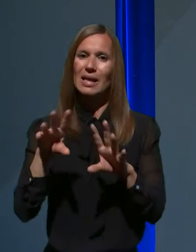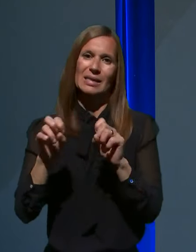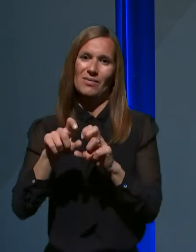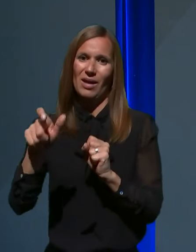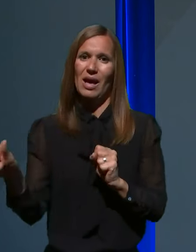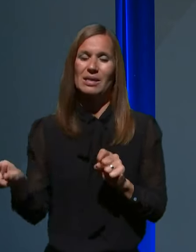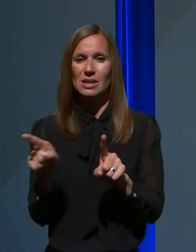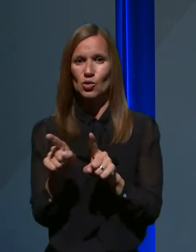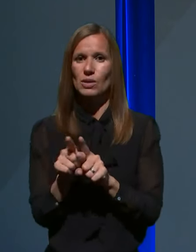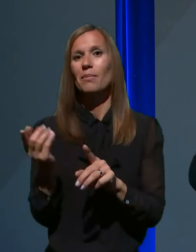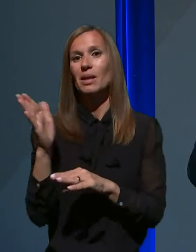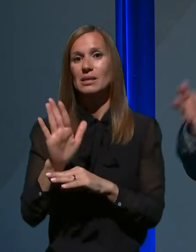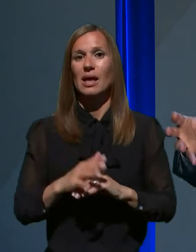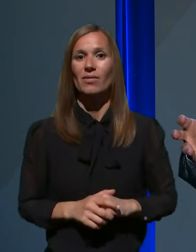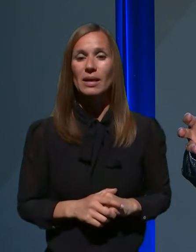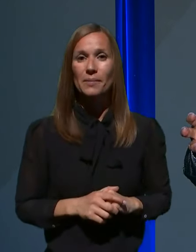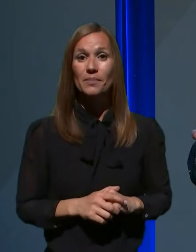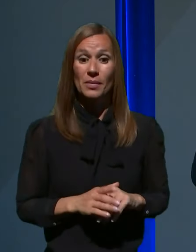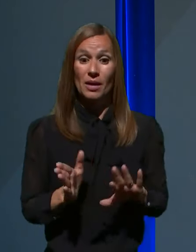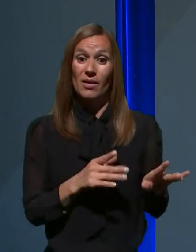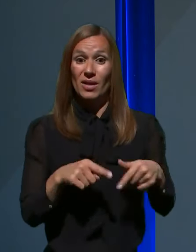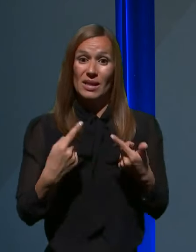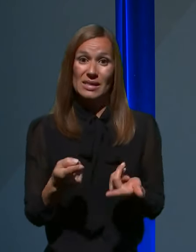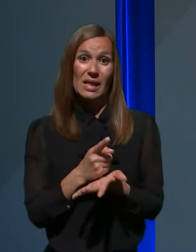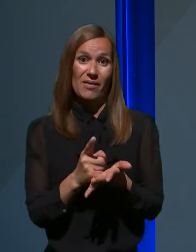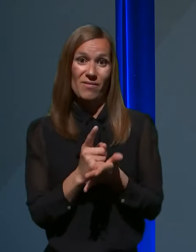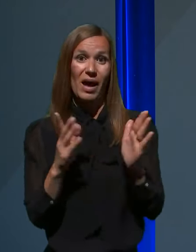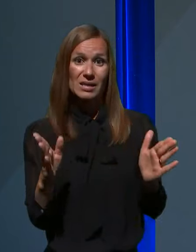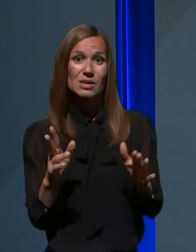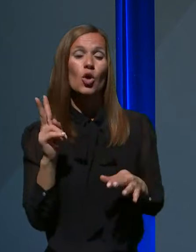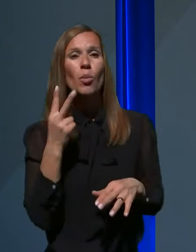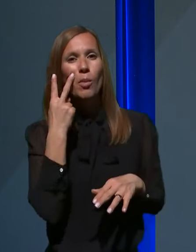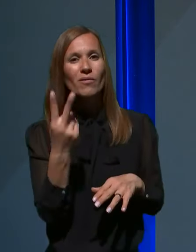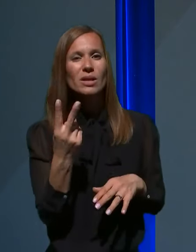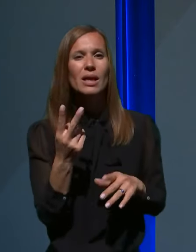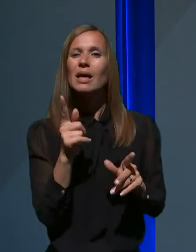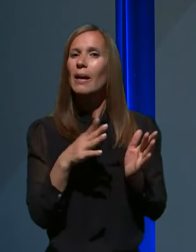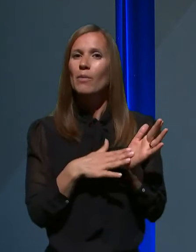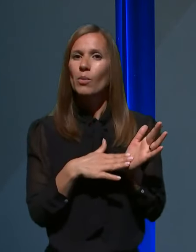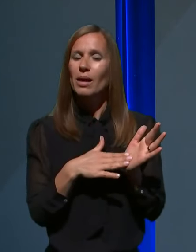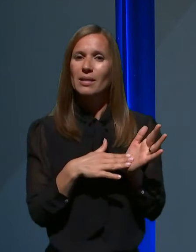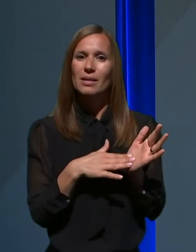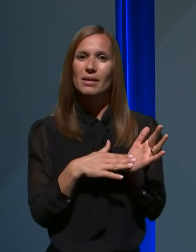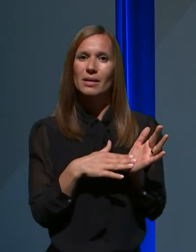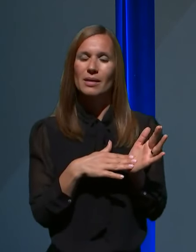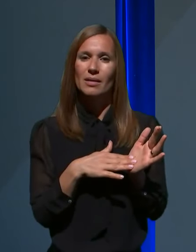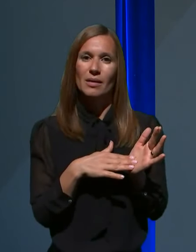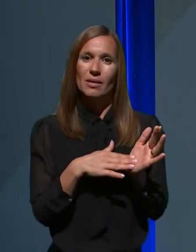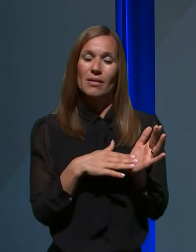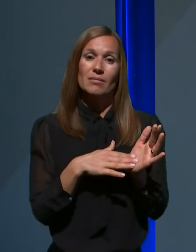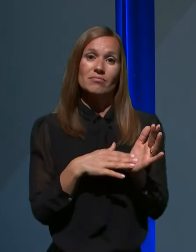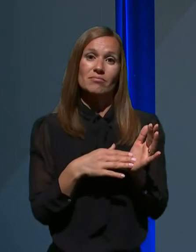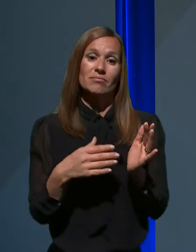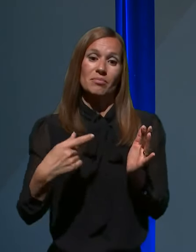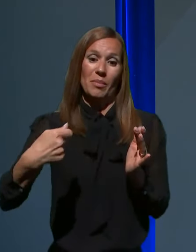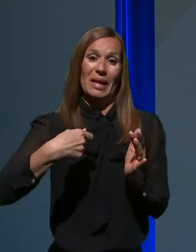predstavili. V naslednji fazi seveda, ko bomo pa videli, kaj pomeni priliv zaradi zmanjšanja prispevkov